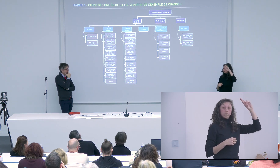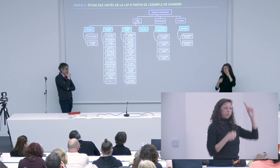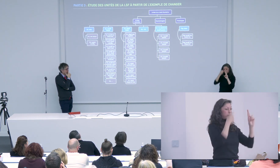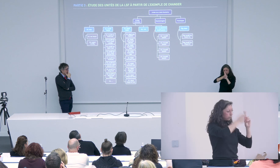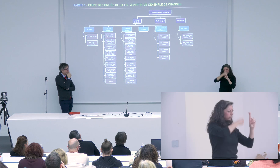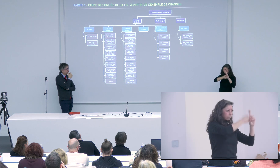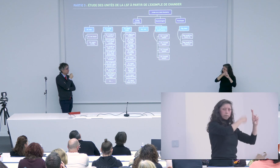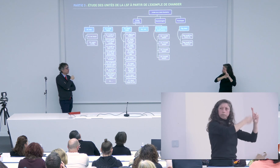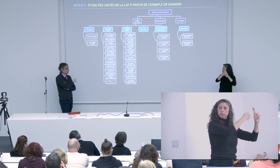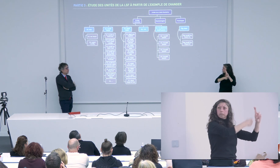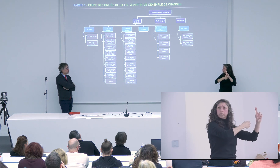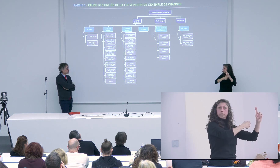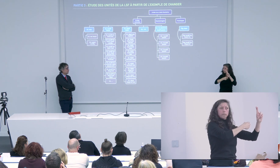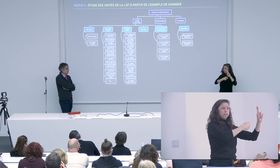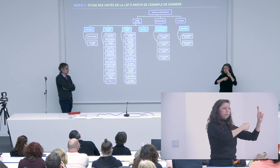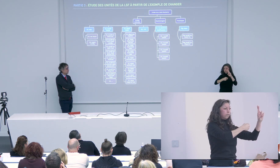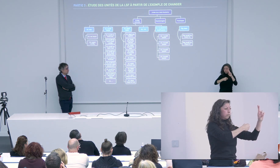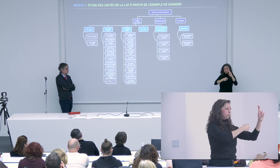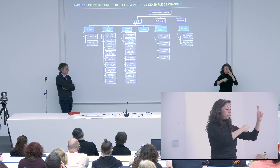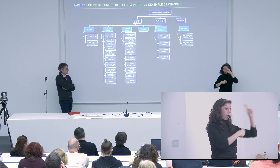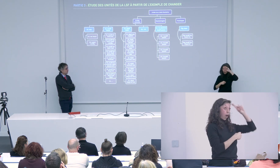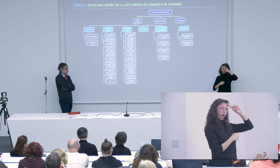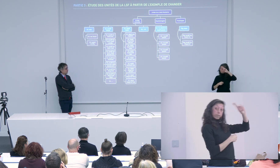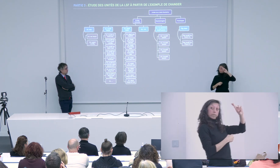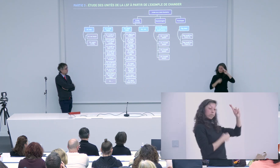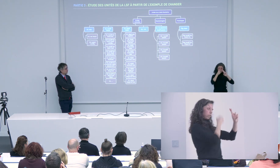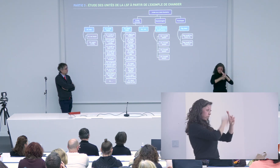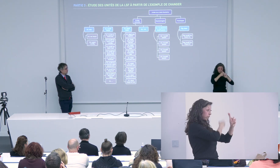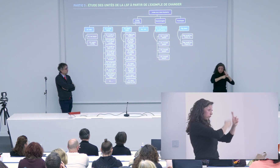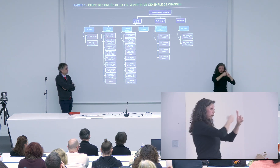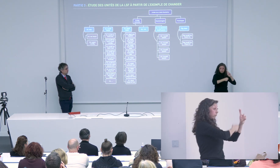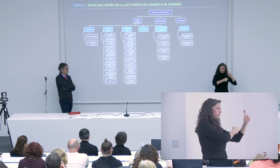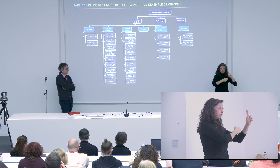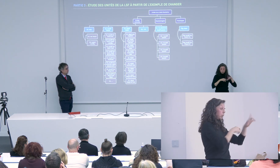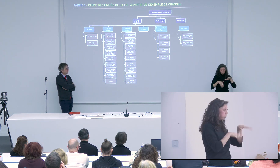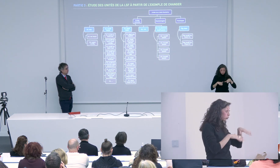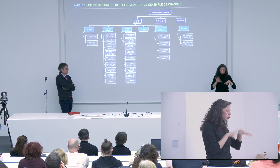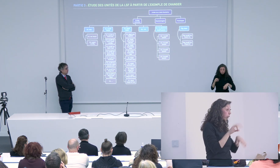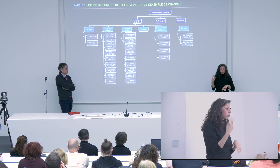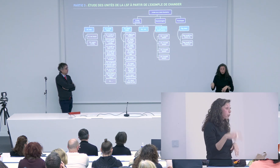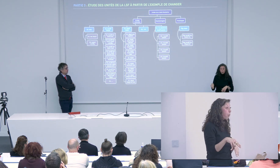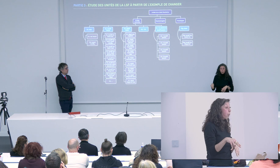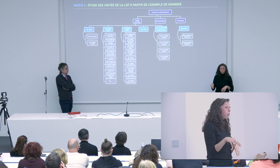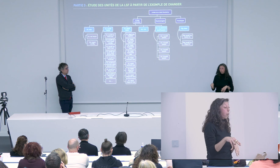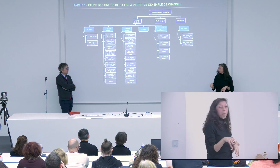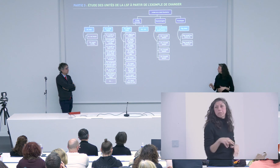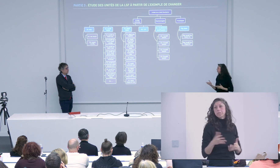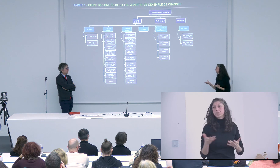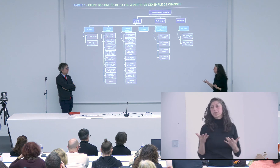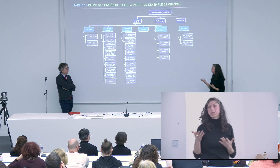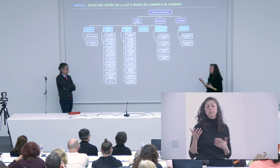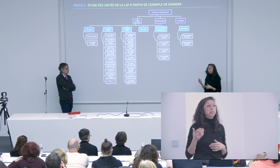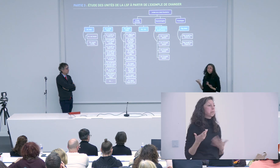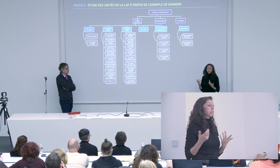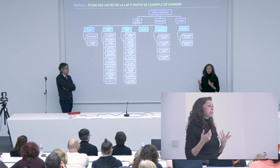je ne sais pas par exemple faire ce signe là donc je rêve et je milite quelque part sur ce rêve donc est-ce que ça ça